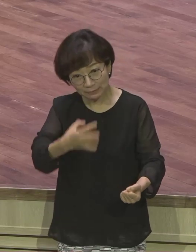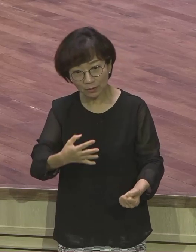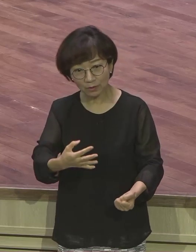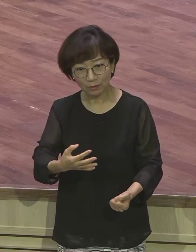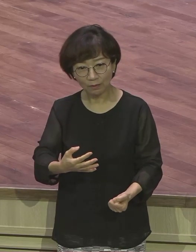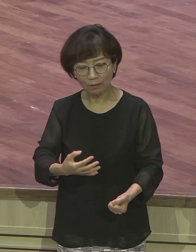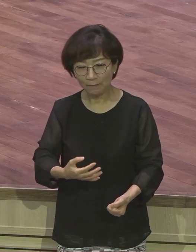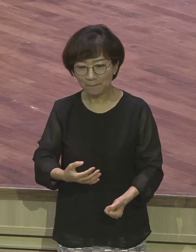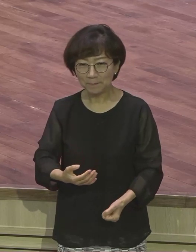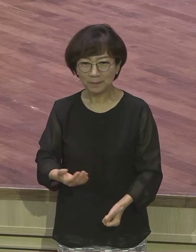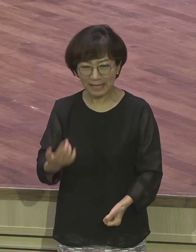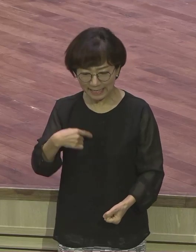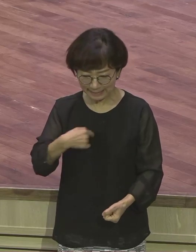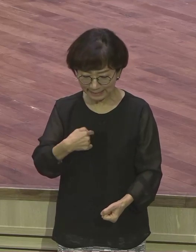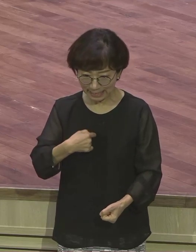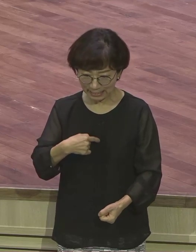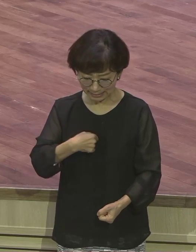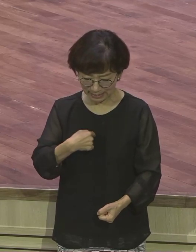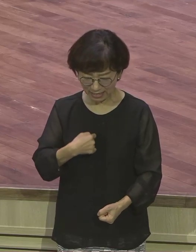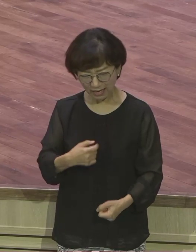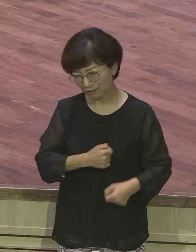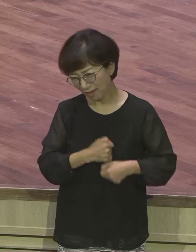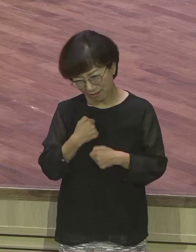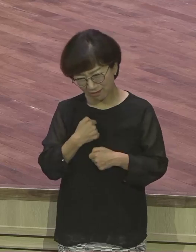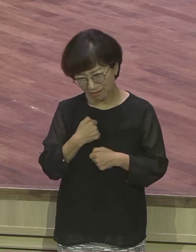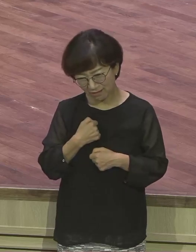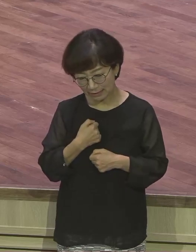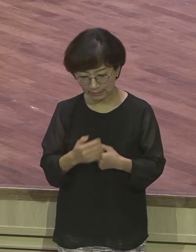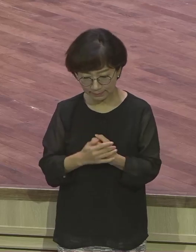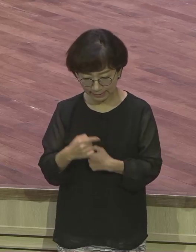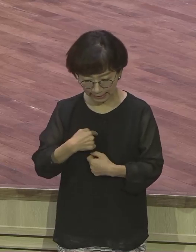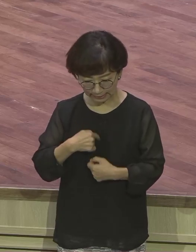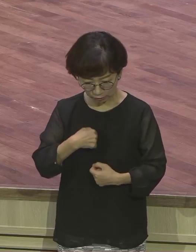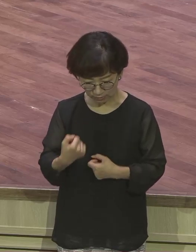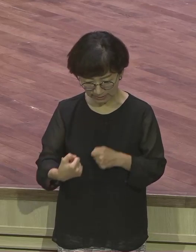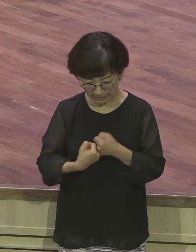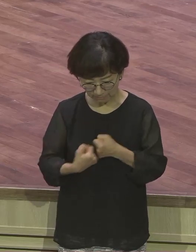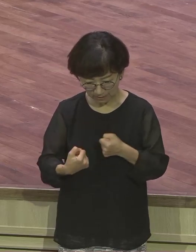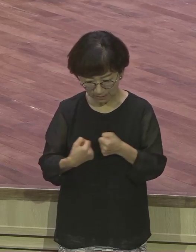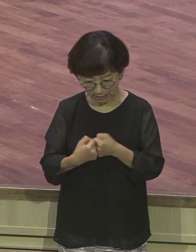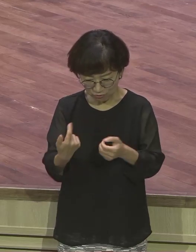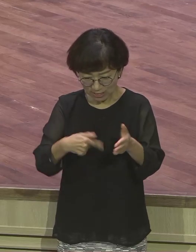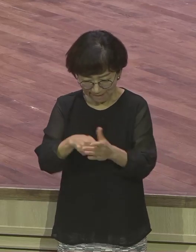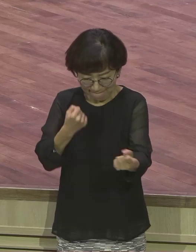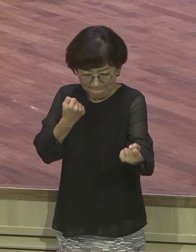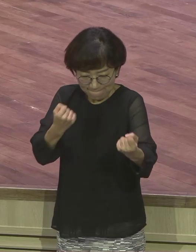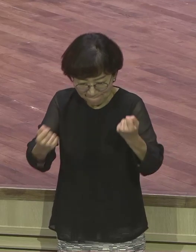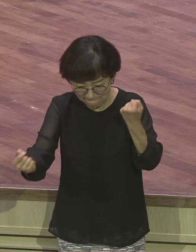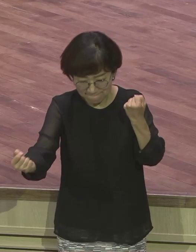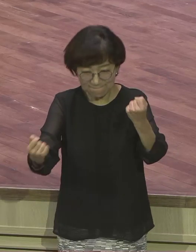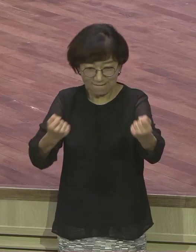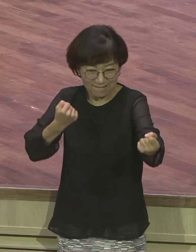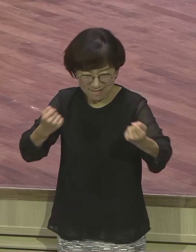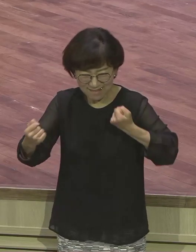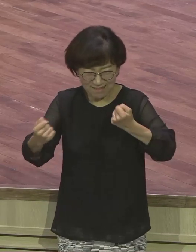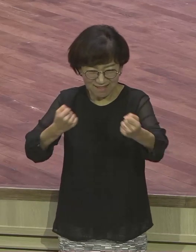싸움이 나와 이 겨울은 나와 싸움이요 그런데 시작하면 감당해야 된다고 늘 할 때마다 그냥